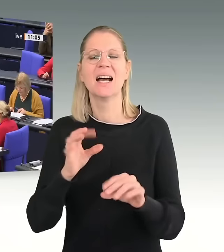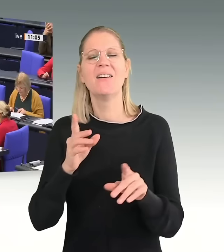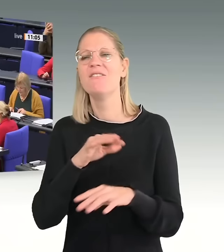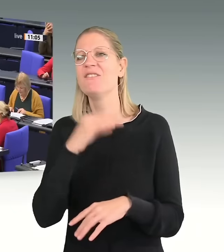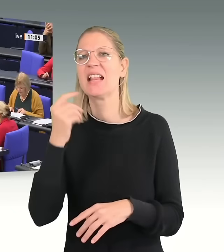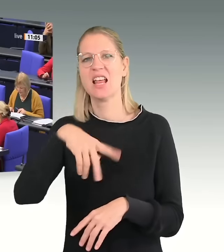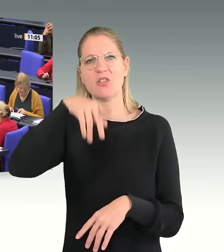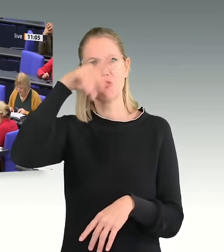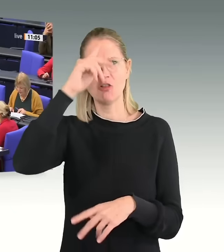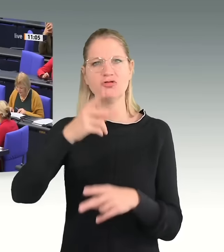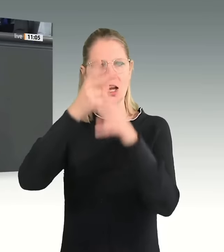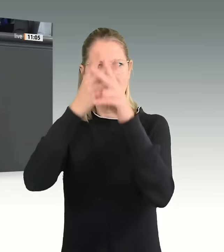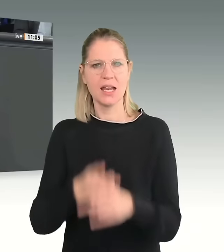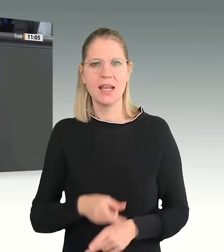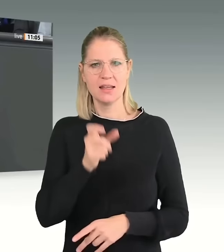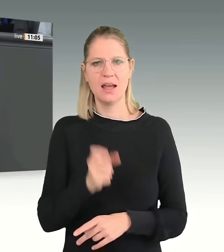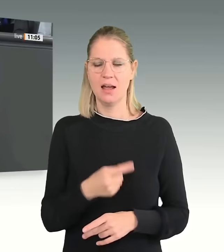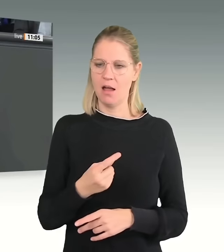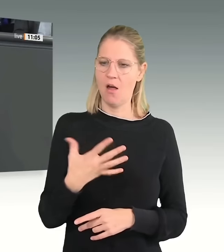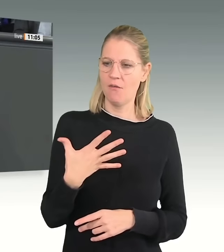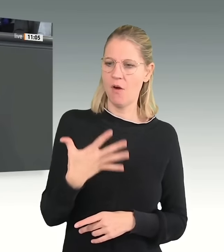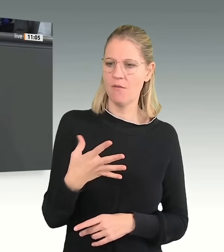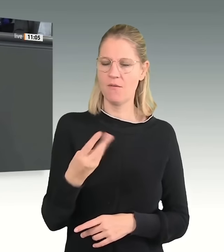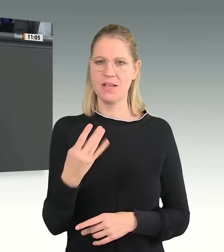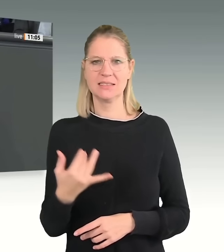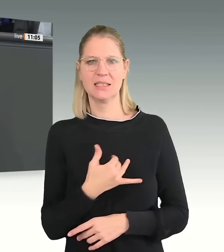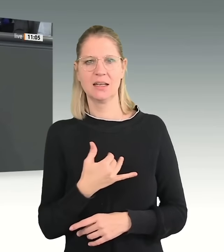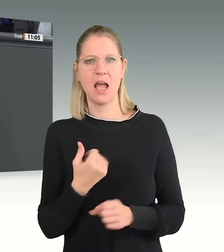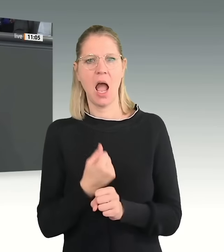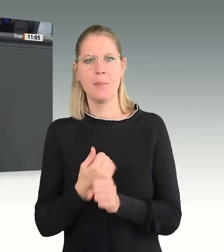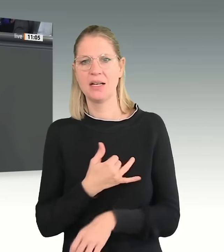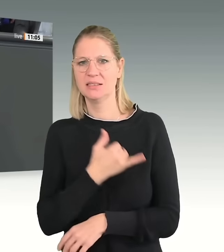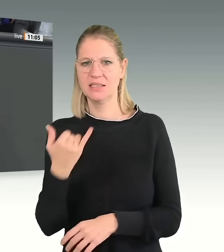nach 45 Arbeitsjahren das Pech haben, in einer Großstadt zu wohnen.